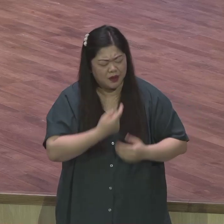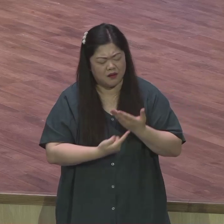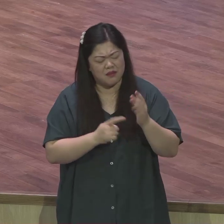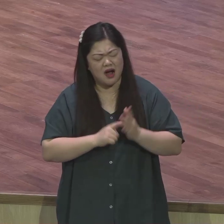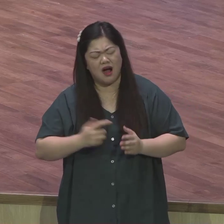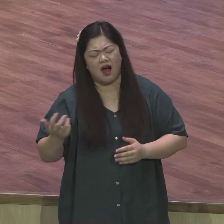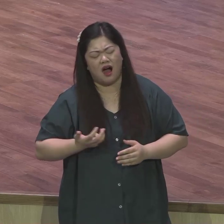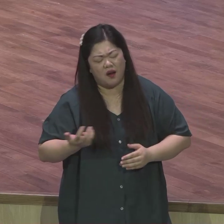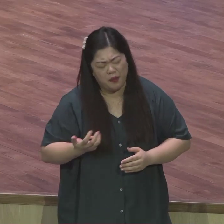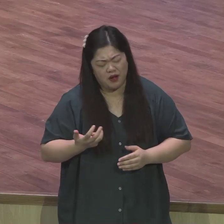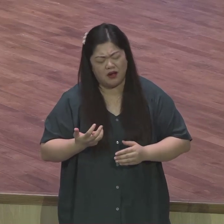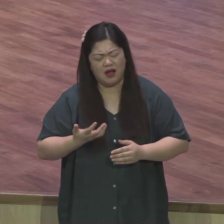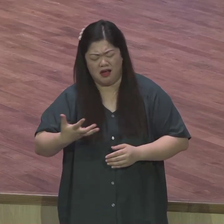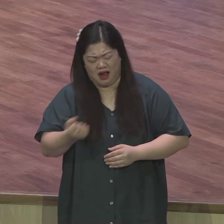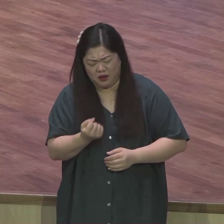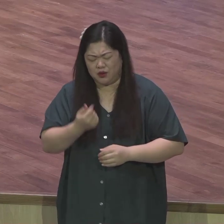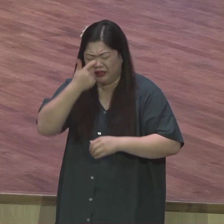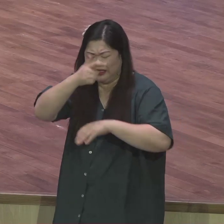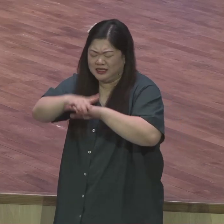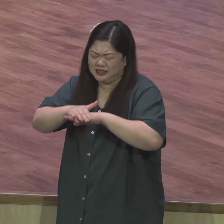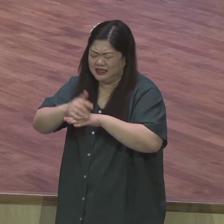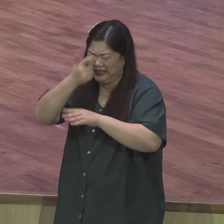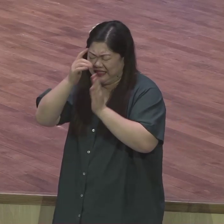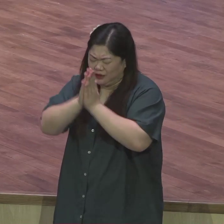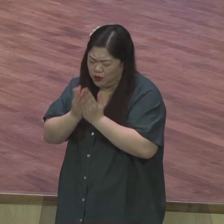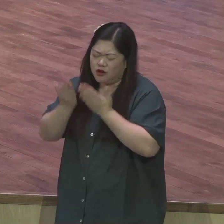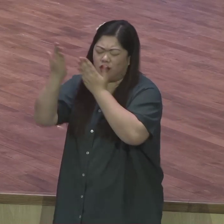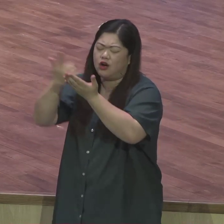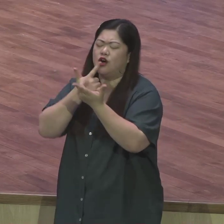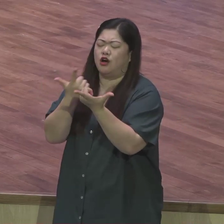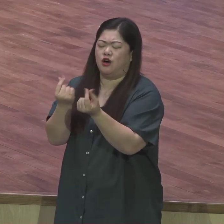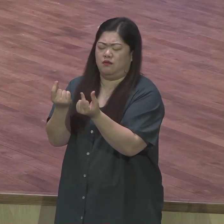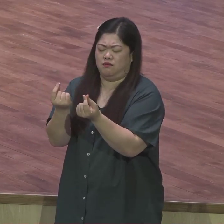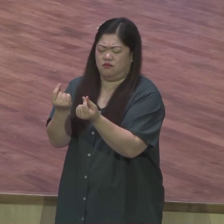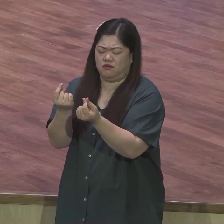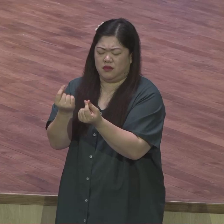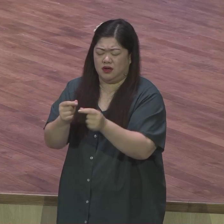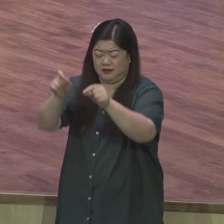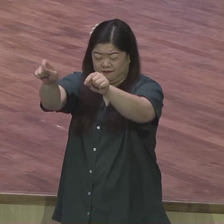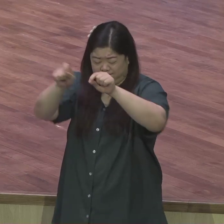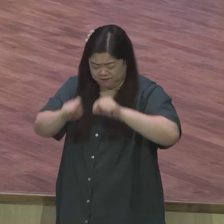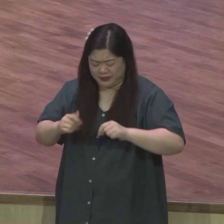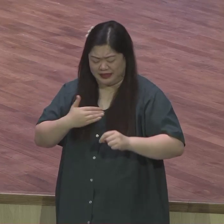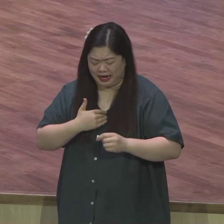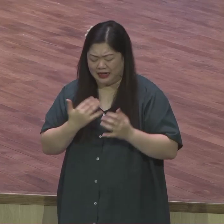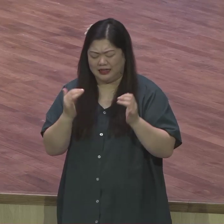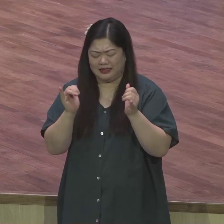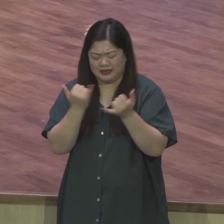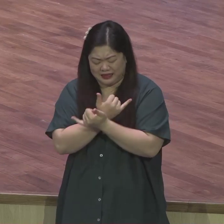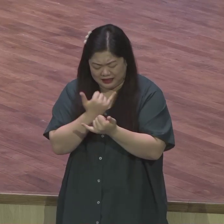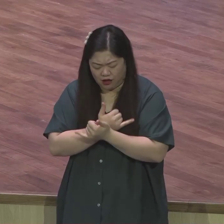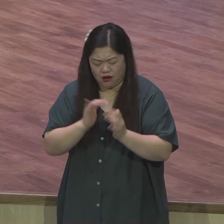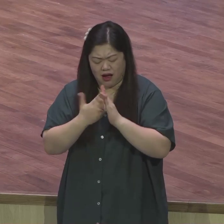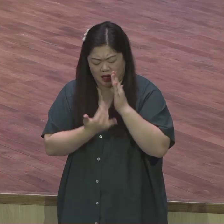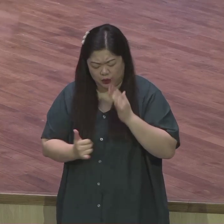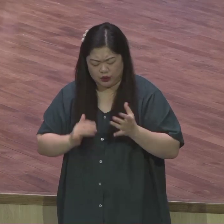기도했는데 우리 모든 영계 성도들도 가족 구원 친척 구원 동료 친구 구원 참으로 많은